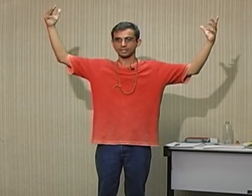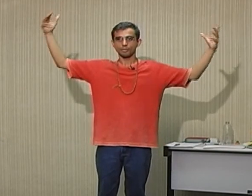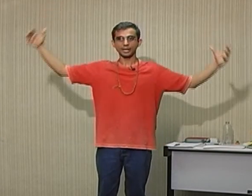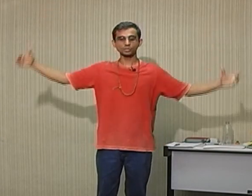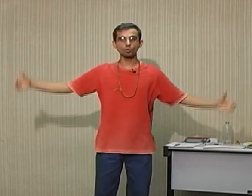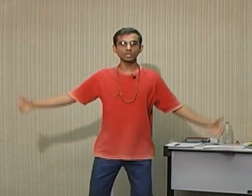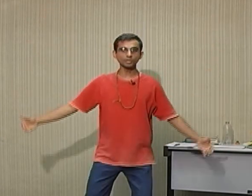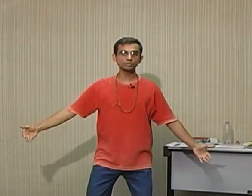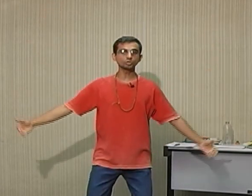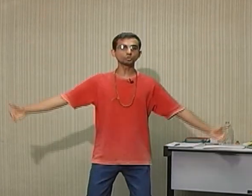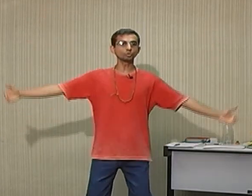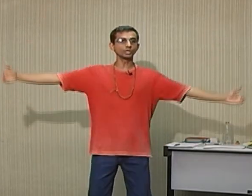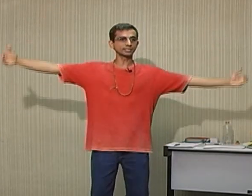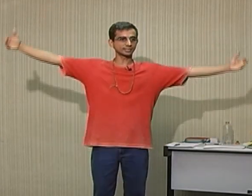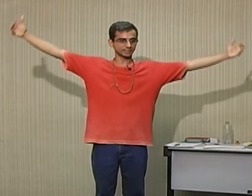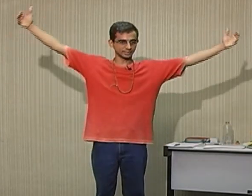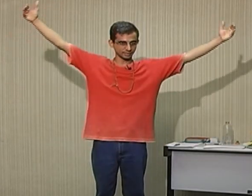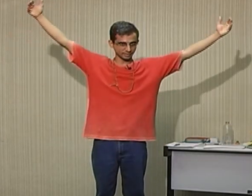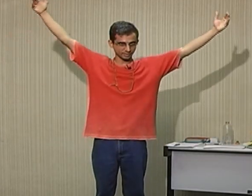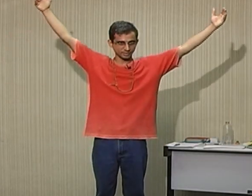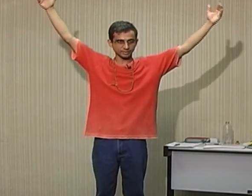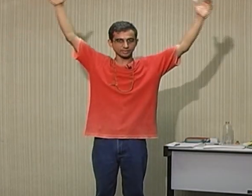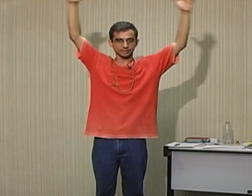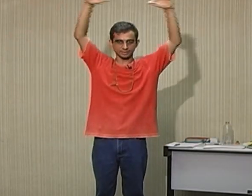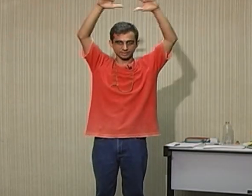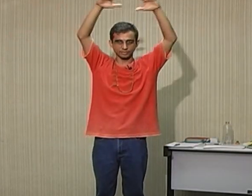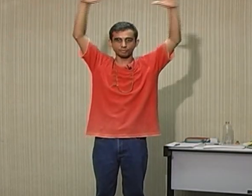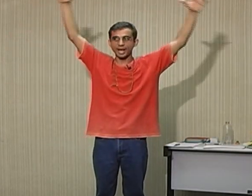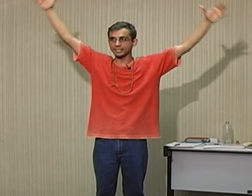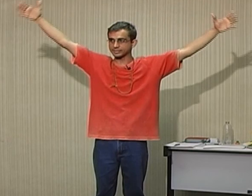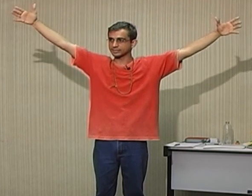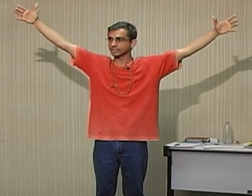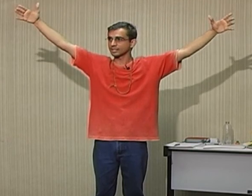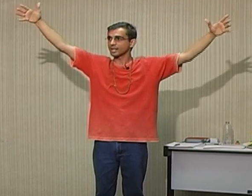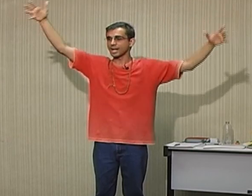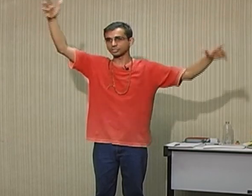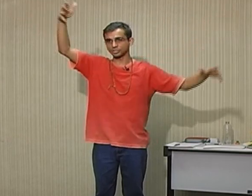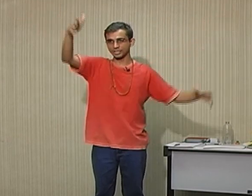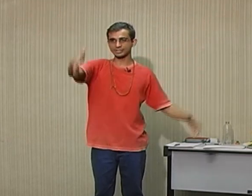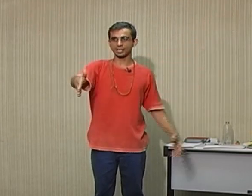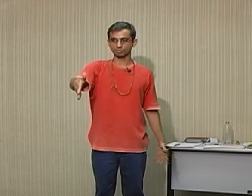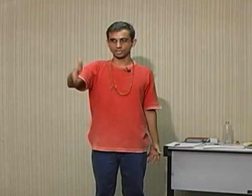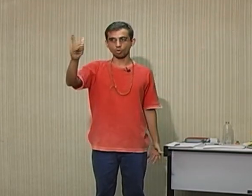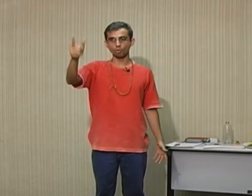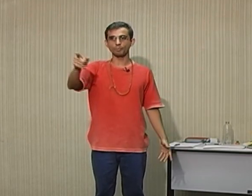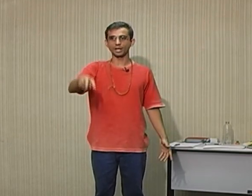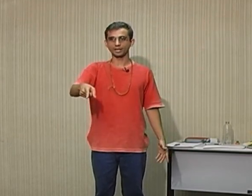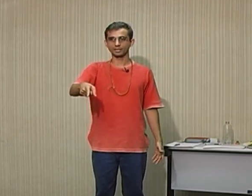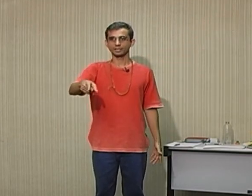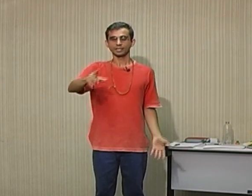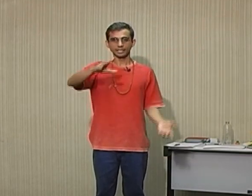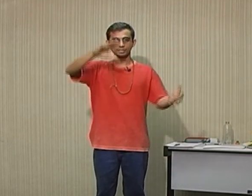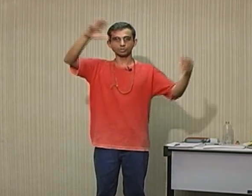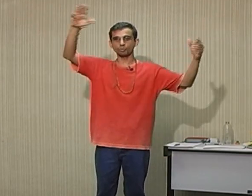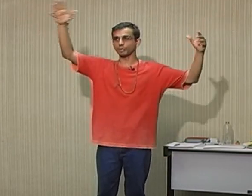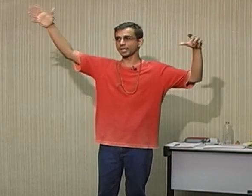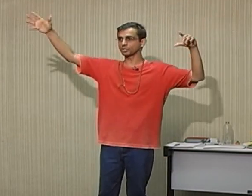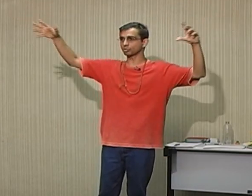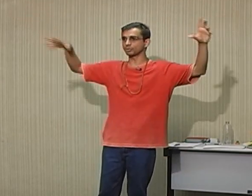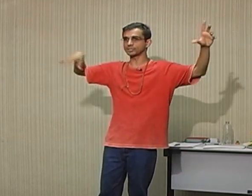Mas, quando a estrutura se faz, a gente já sabe. Opa, isso é um prédio comercial,